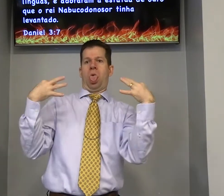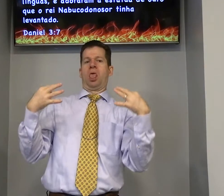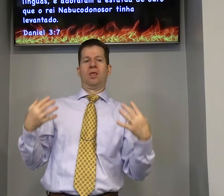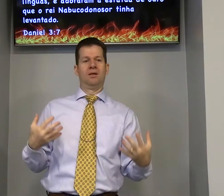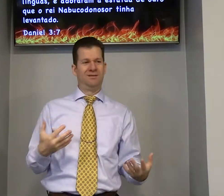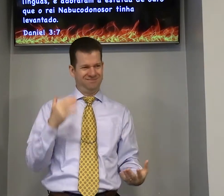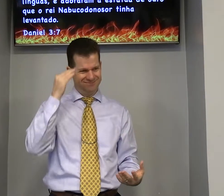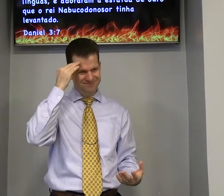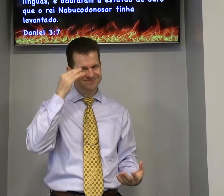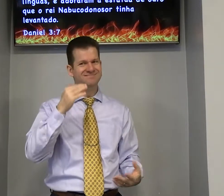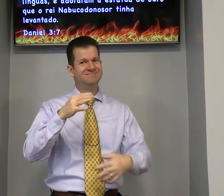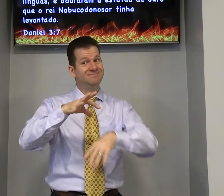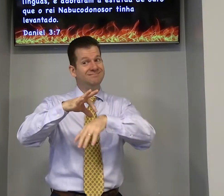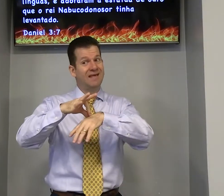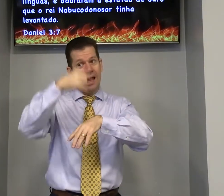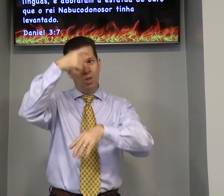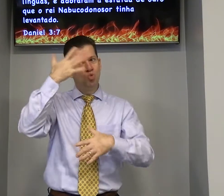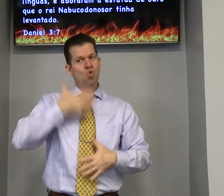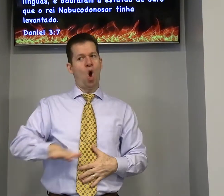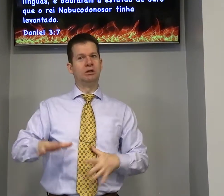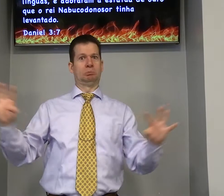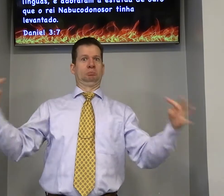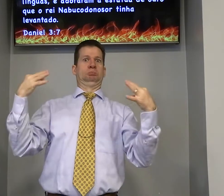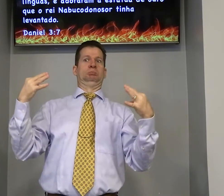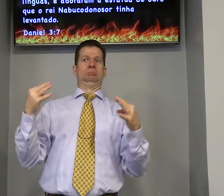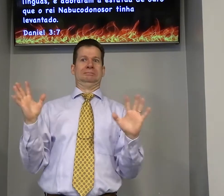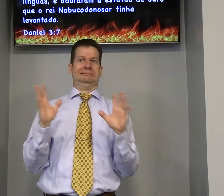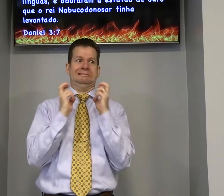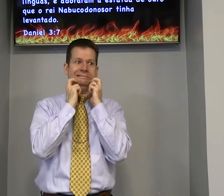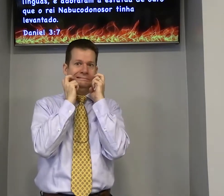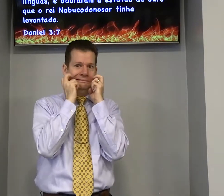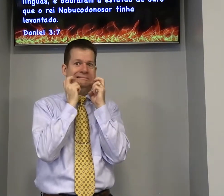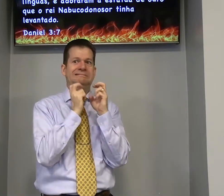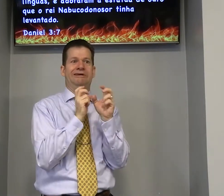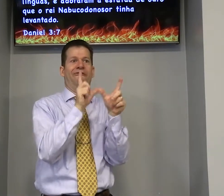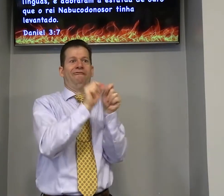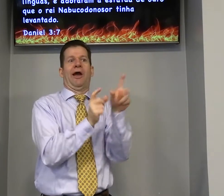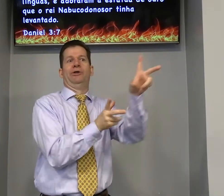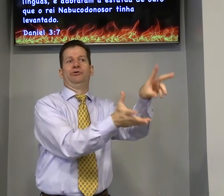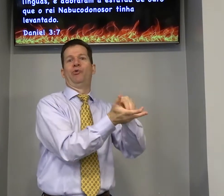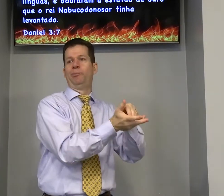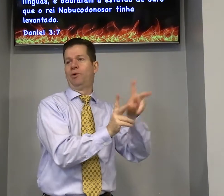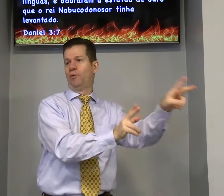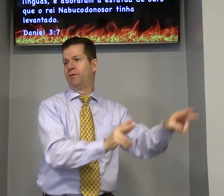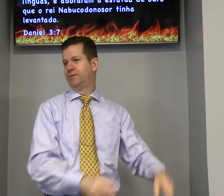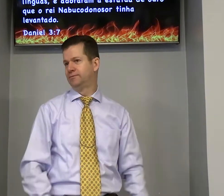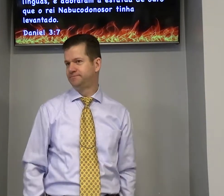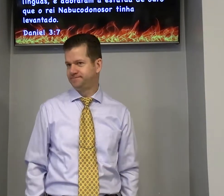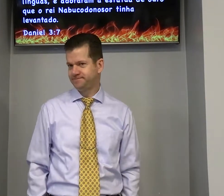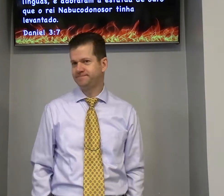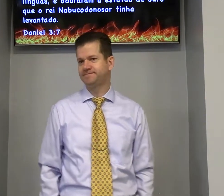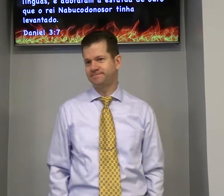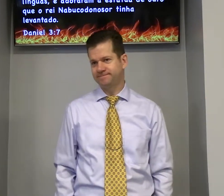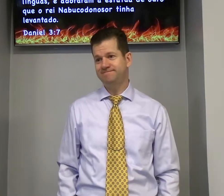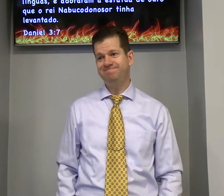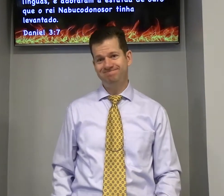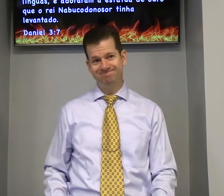olha para todos não olhar você você tem vergonha e copia para não ser